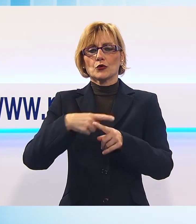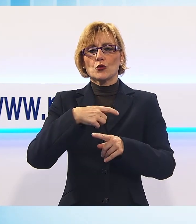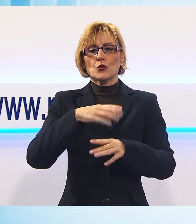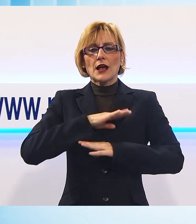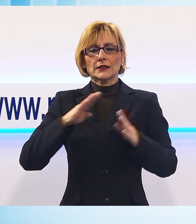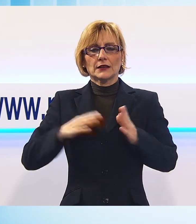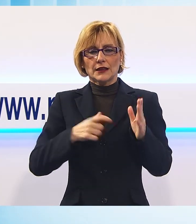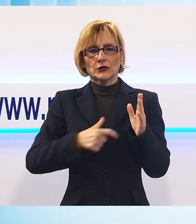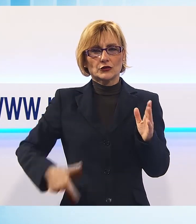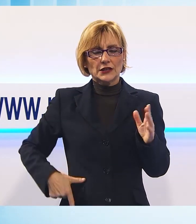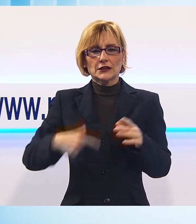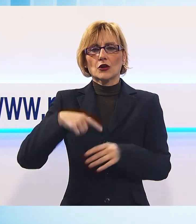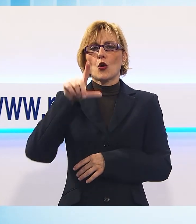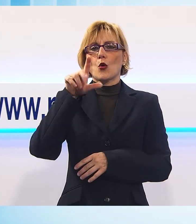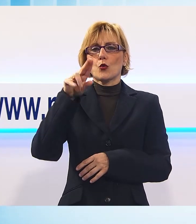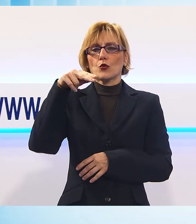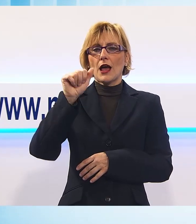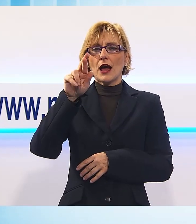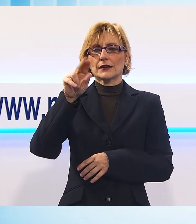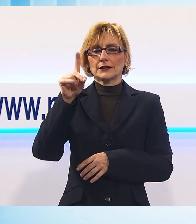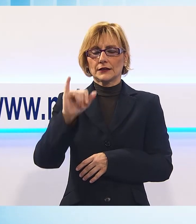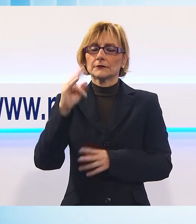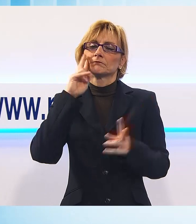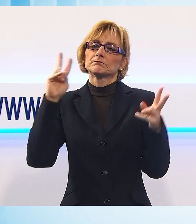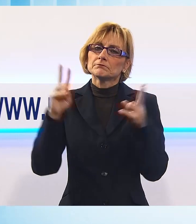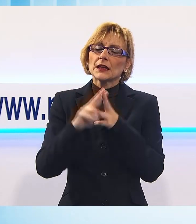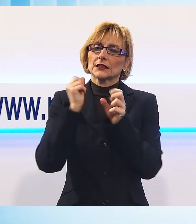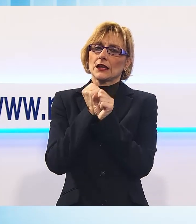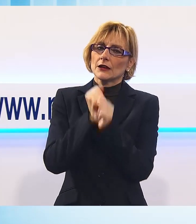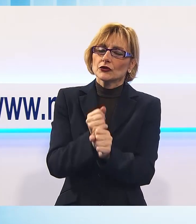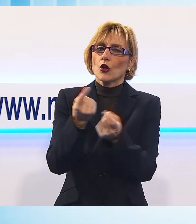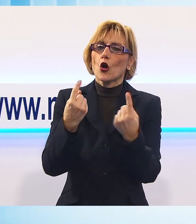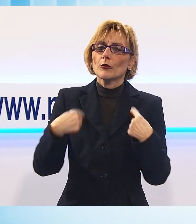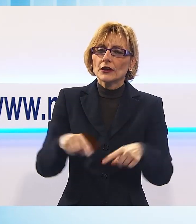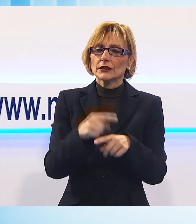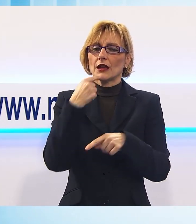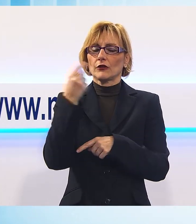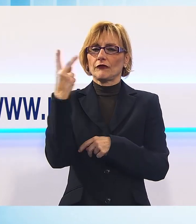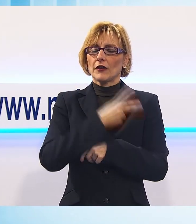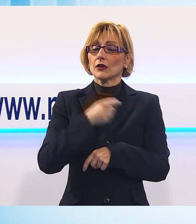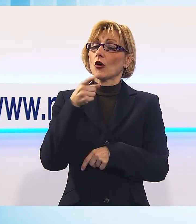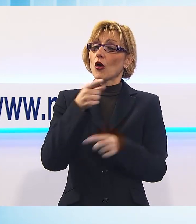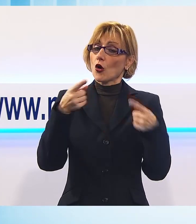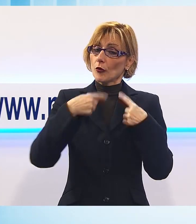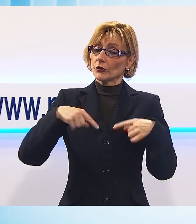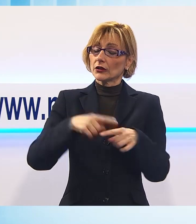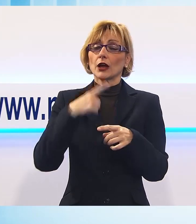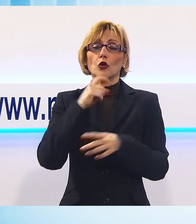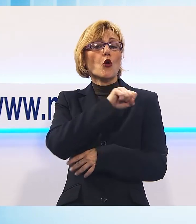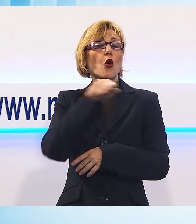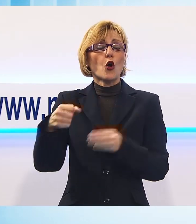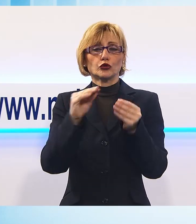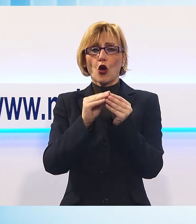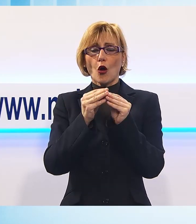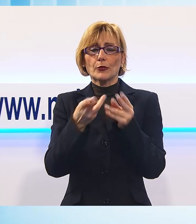Capannori Simone Lunardi hanno incontrato una delegazione del comitato che si oppone alla realizzazione delle opere compensative al